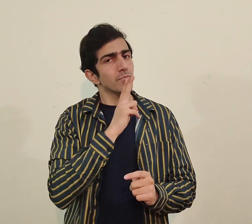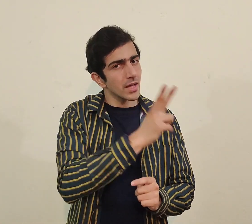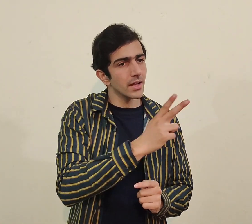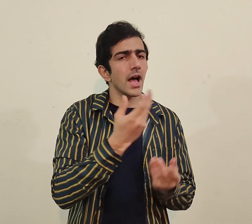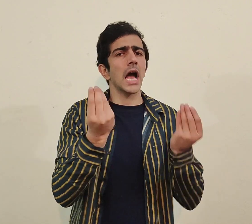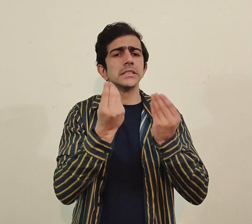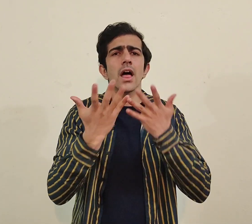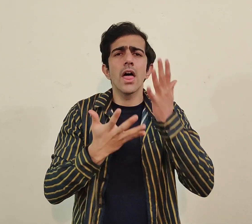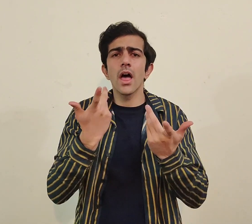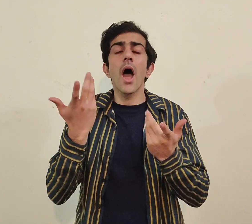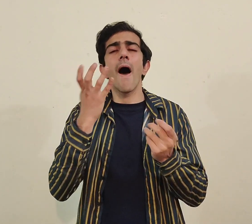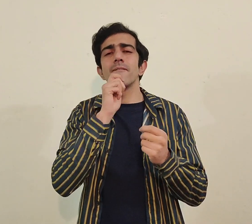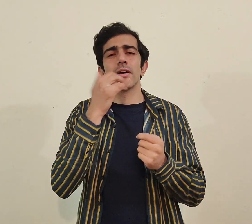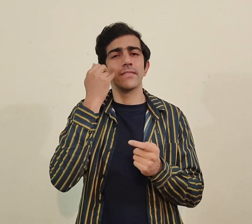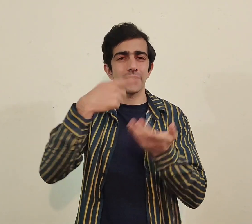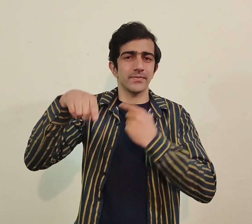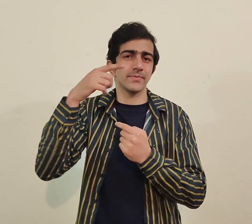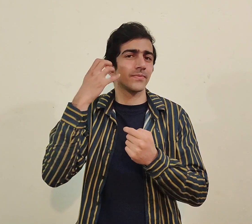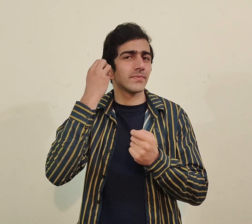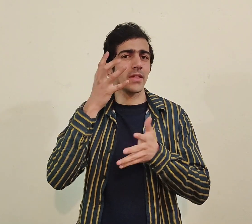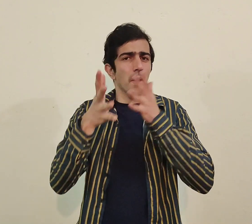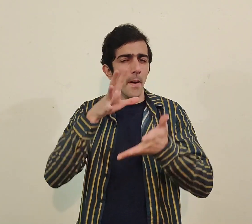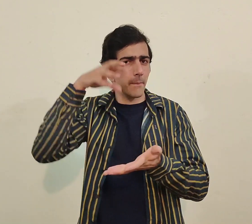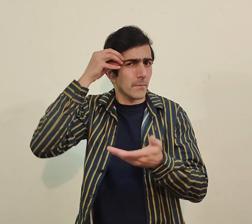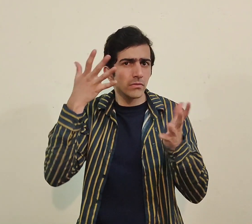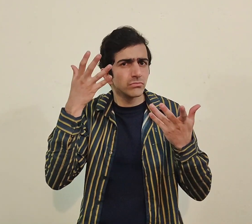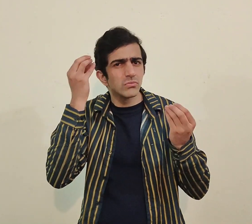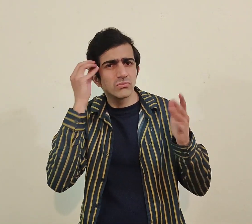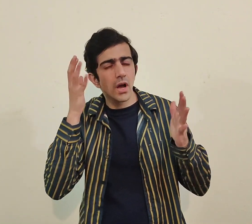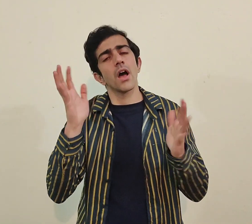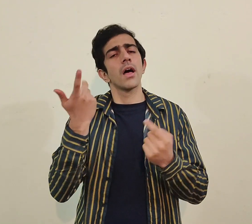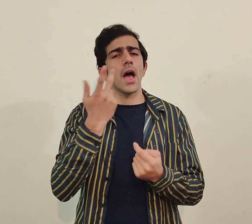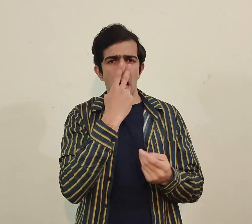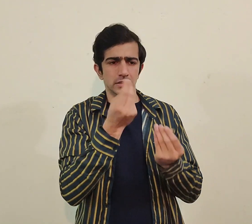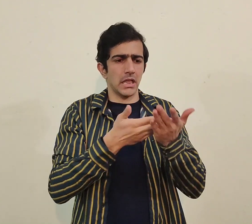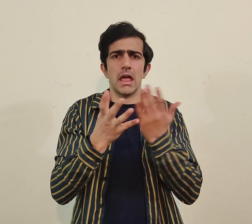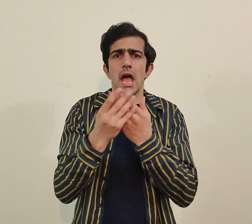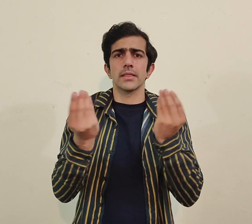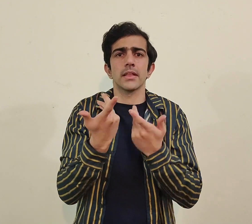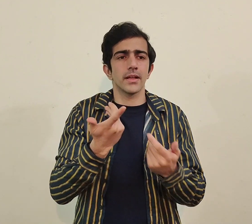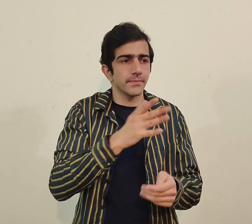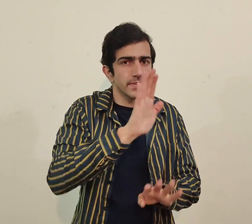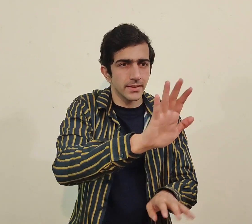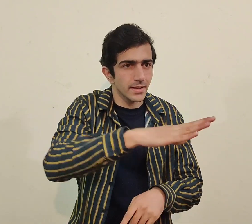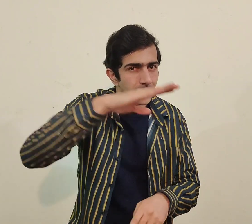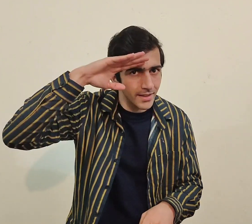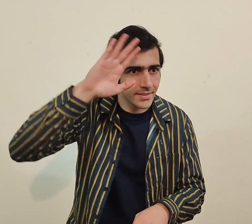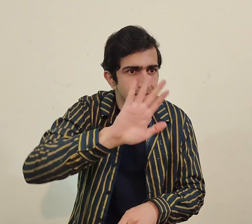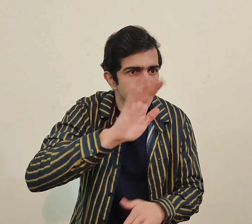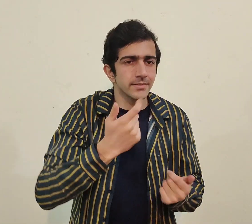چاہیے کہ اگر deaf person آ رہا ہے تو آپ آرام سے basic sign تو کر سکتے ہیں کوئی بات نہیں اگر sign نہیں آتے تو آپ practically